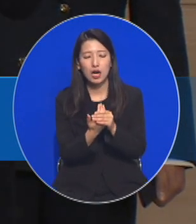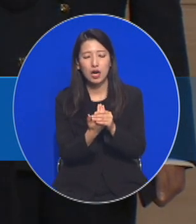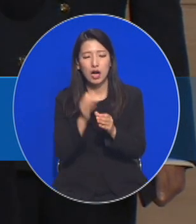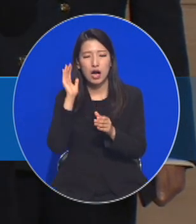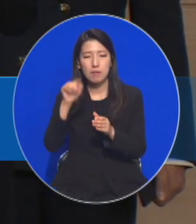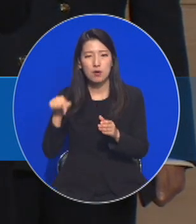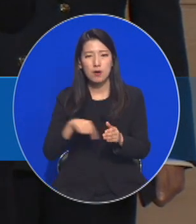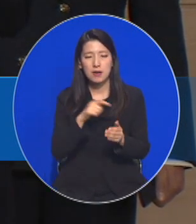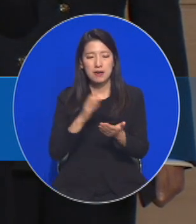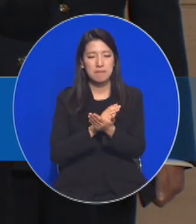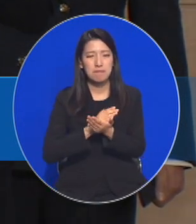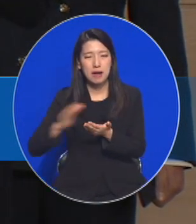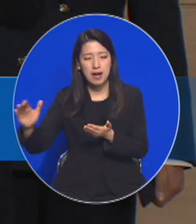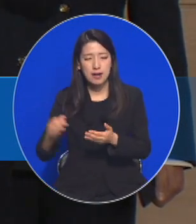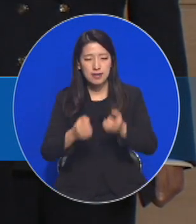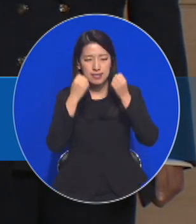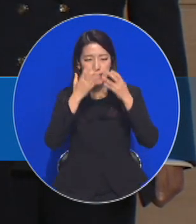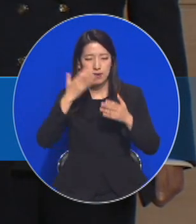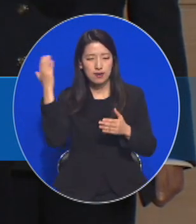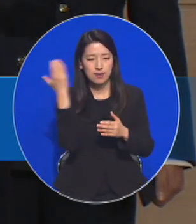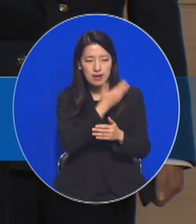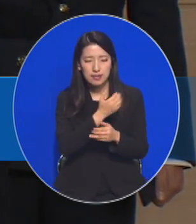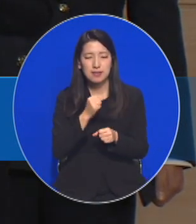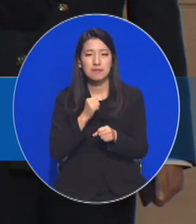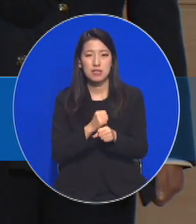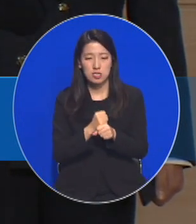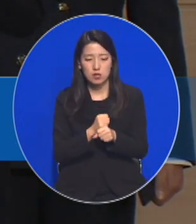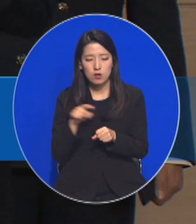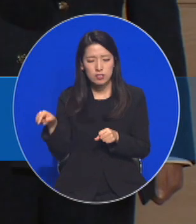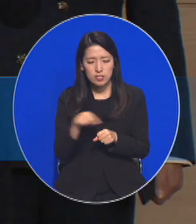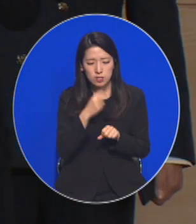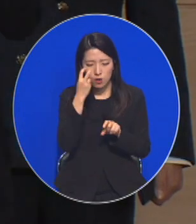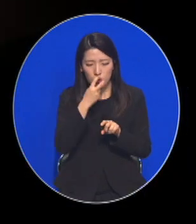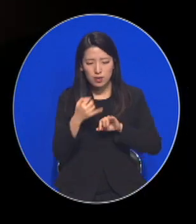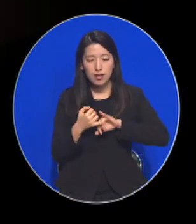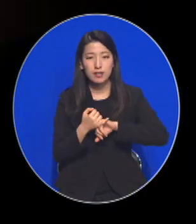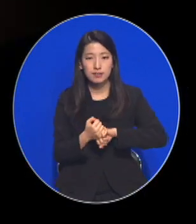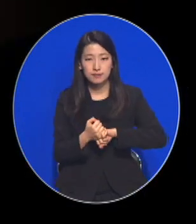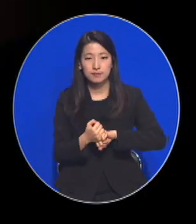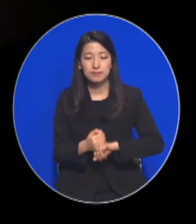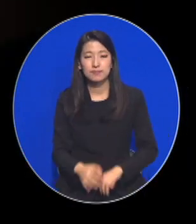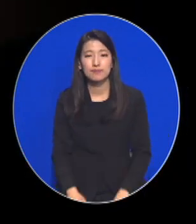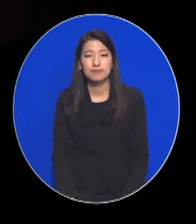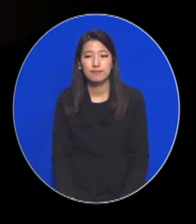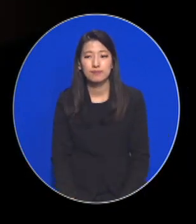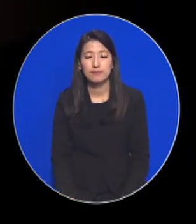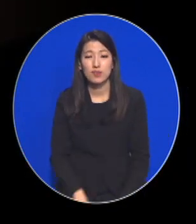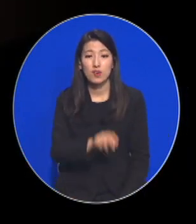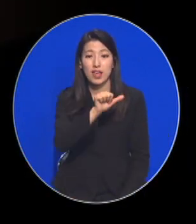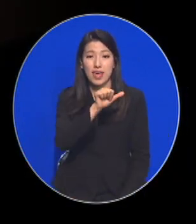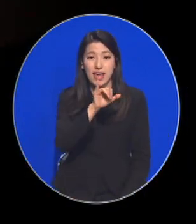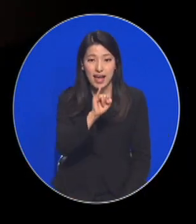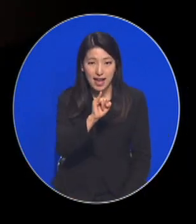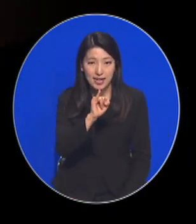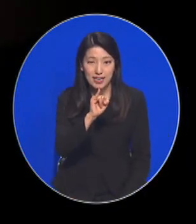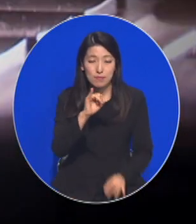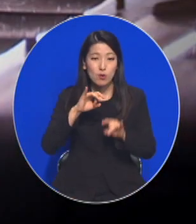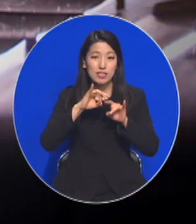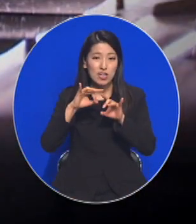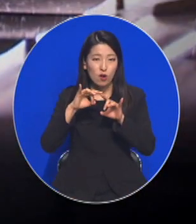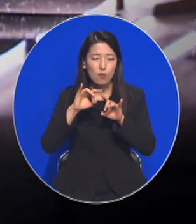진상 규명에도 끝까지 협력하겠습니다. 앞으로 AI, 인공위성 등